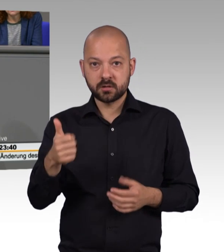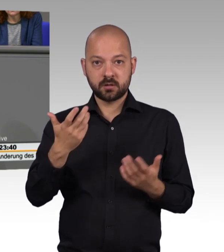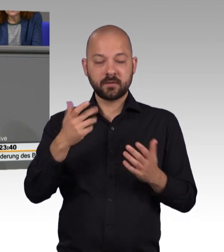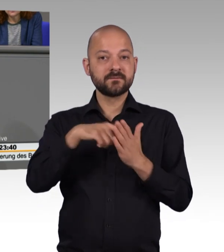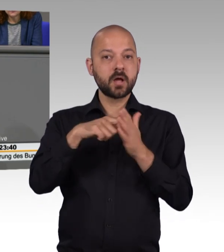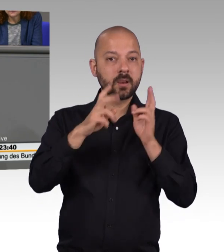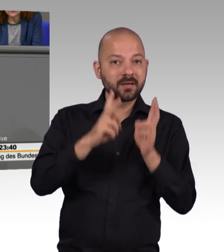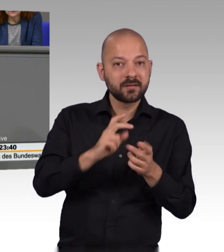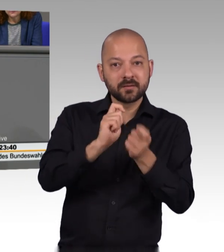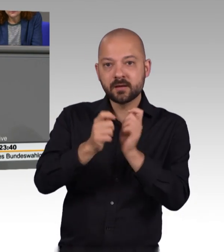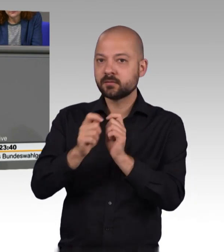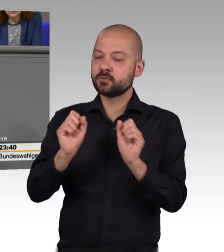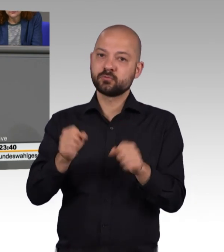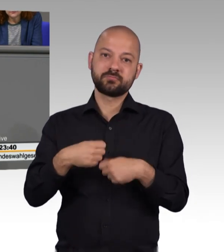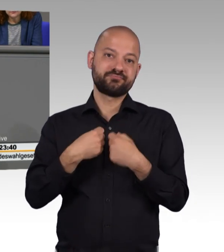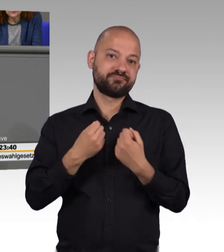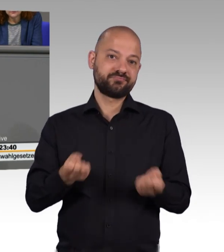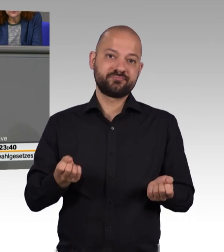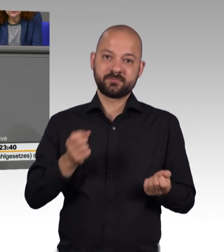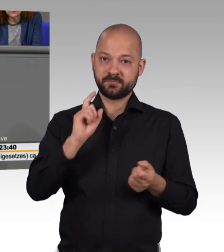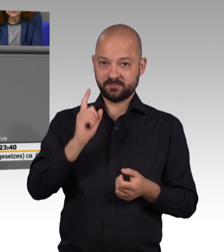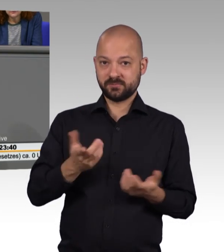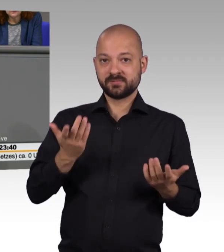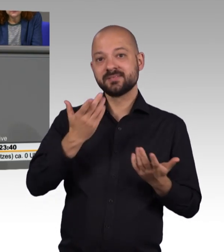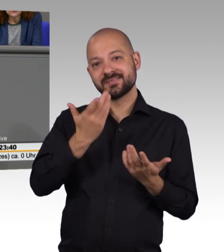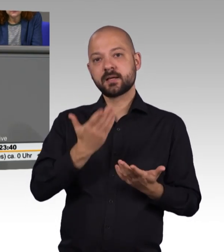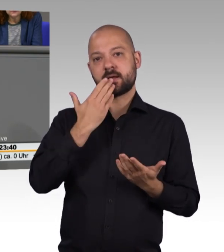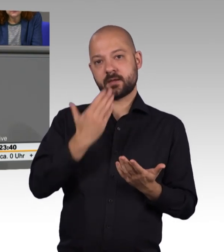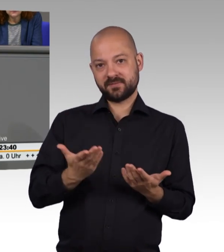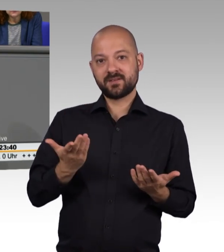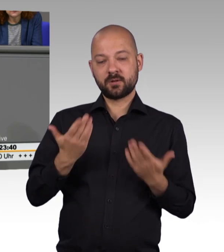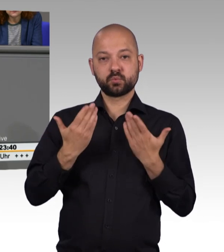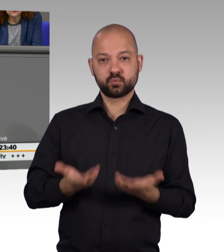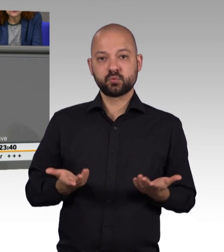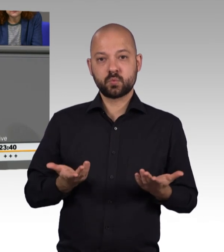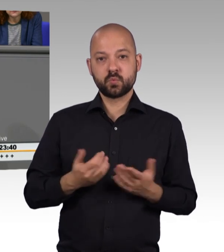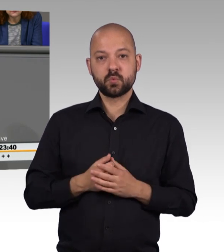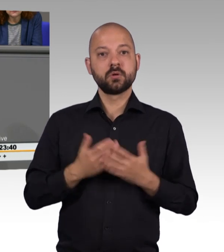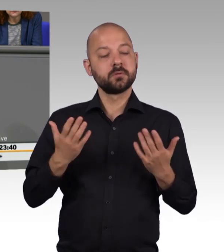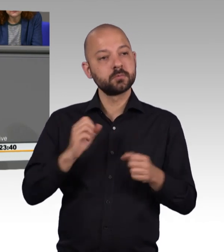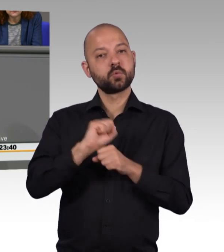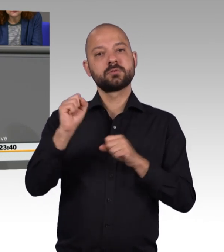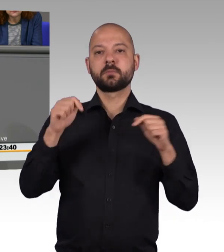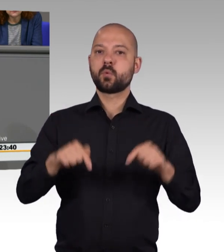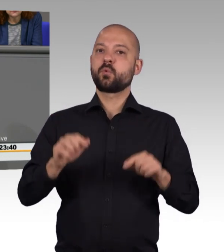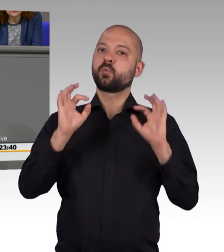werden sollen. Das ist eine Empfehlung. Deswegen ist es aber trotzdem heute ein guter Tag, dass wir